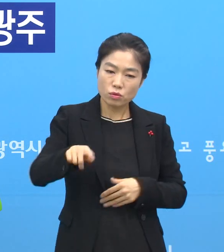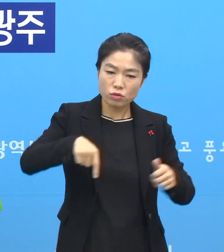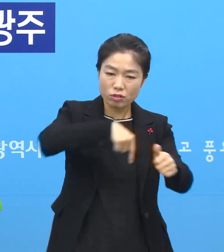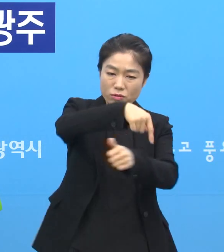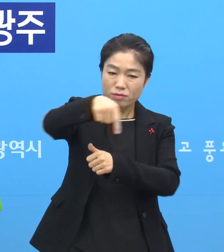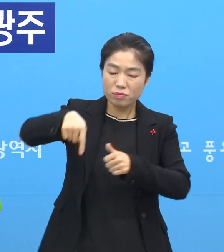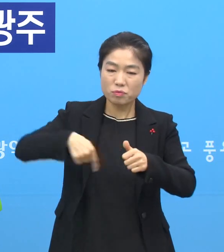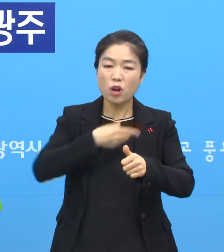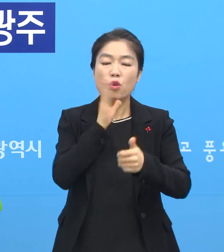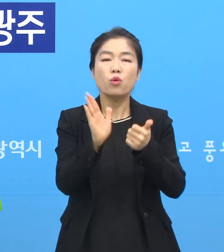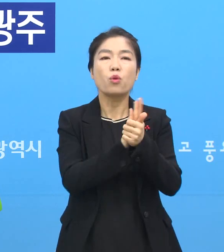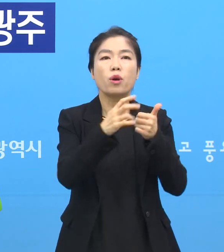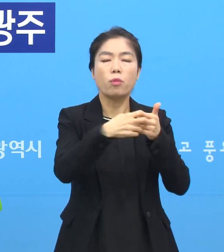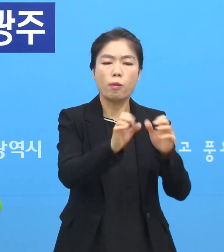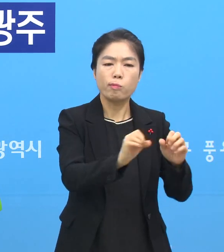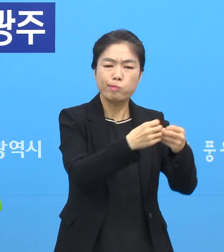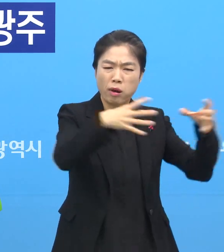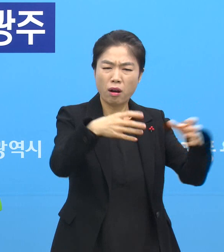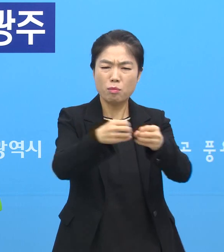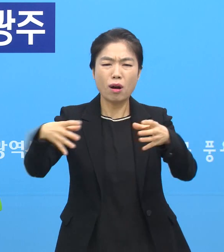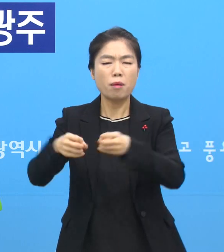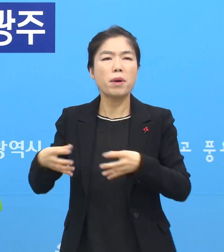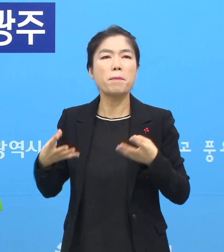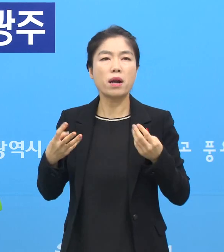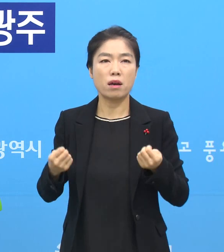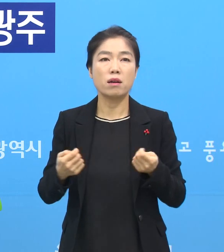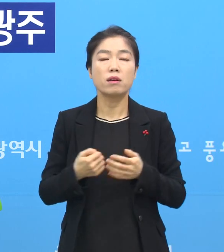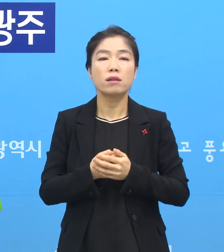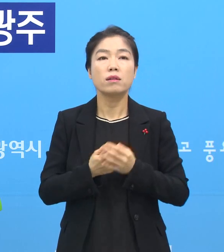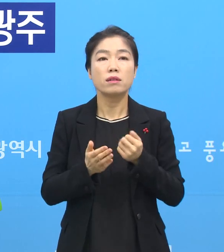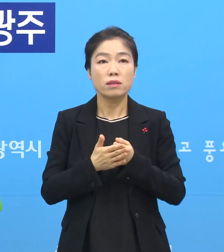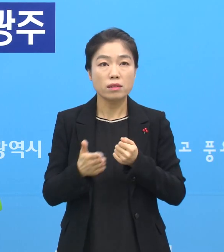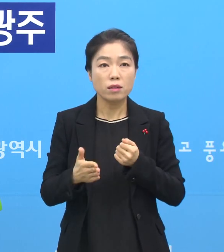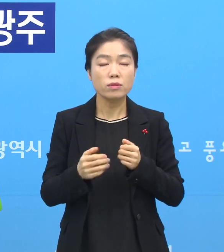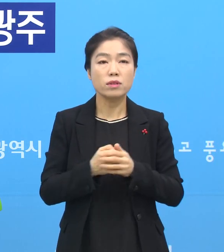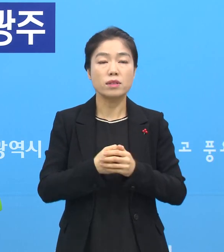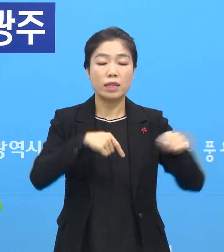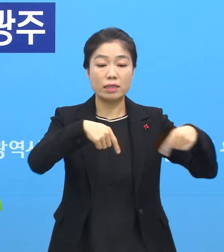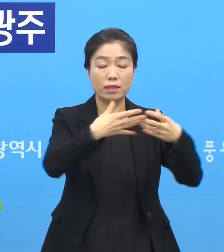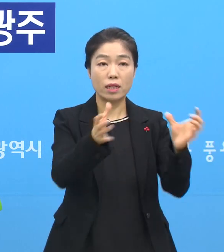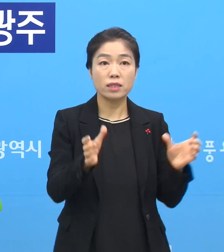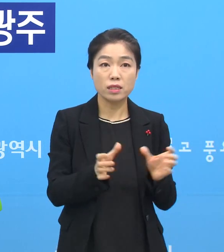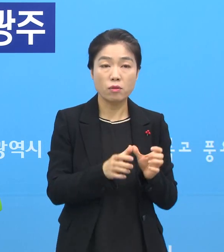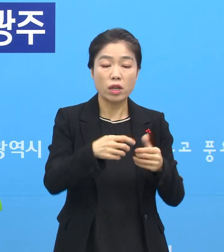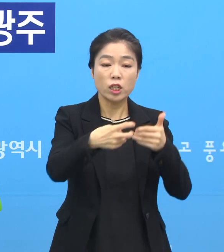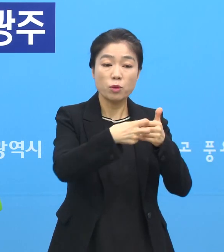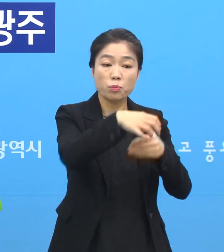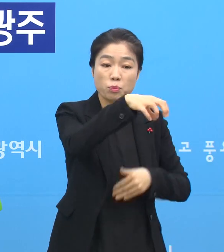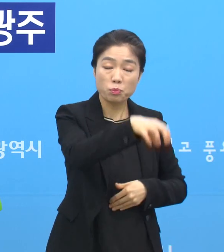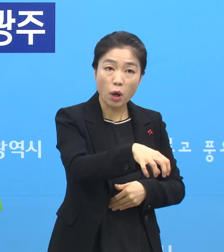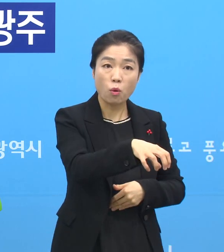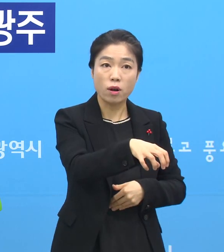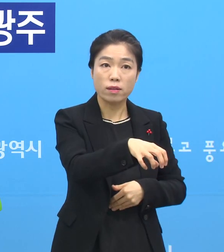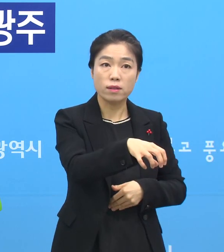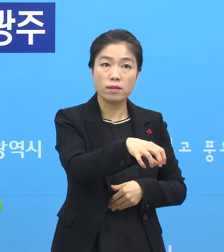요양병원에서 동시다발 좀 많이 발생을 하고 있습니다. 그래서 주로 지자체하고 그 병원이